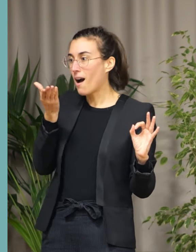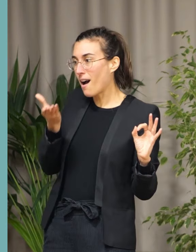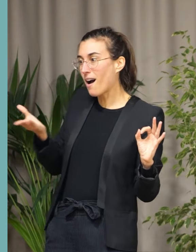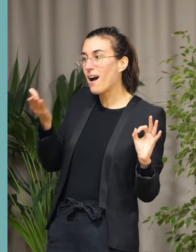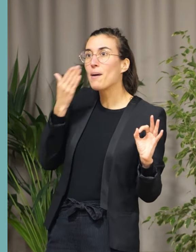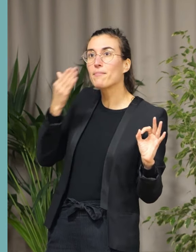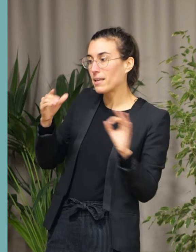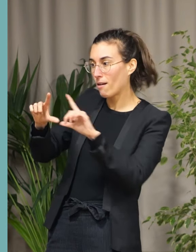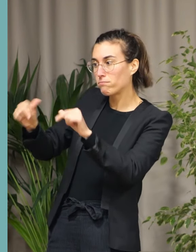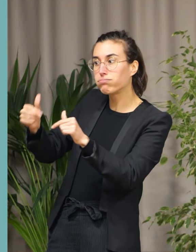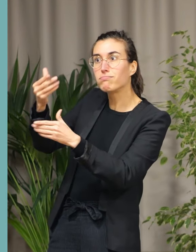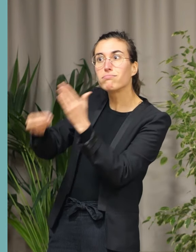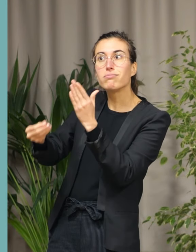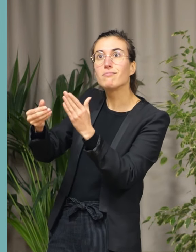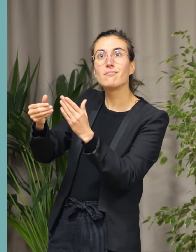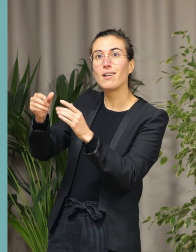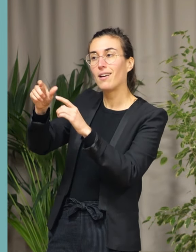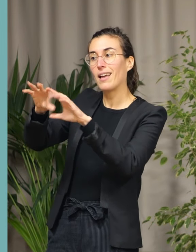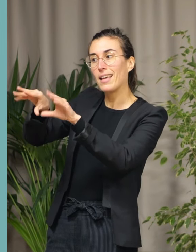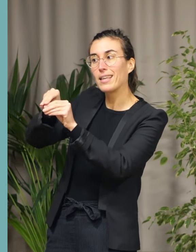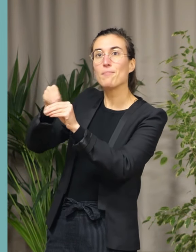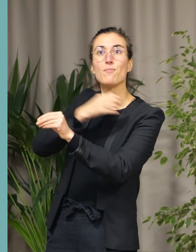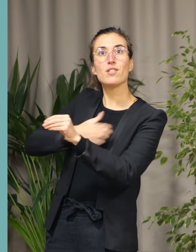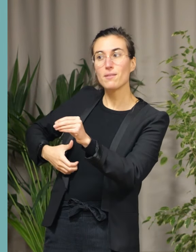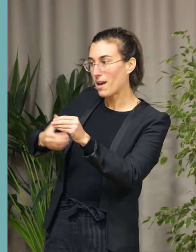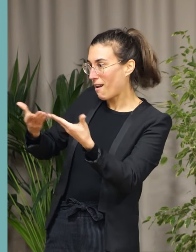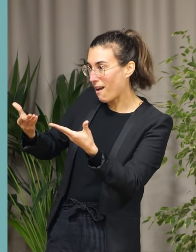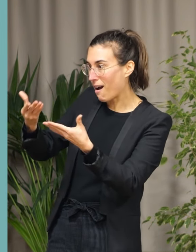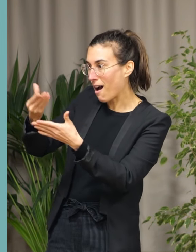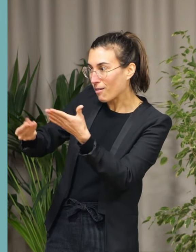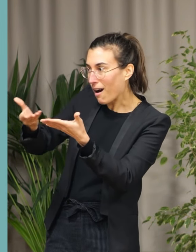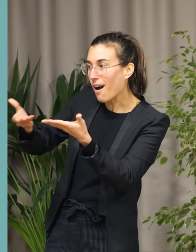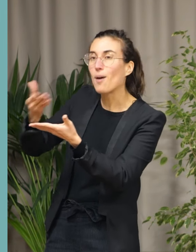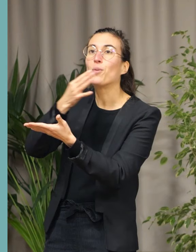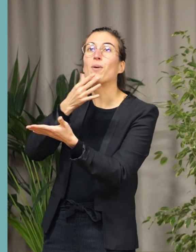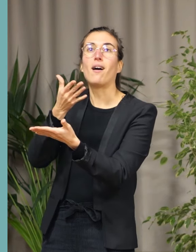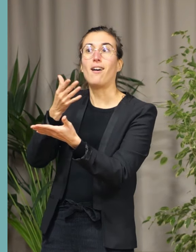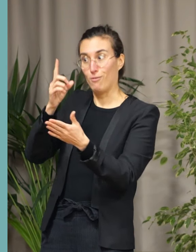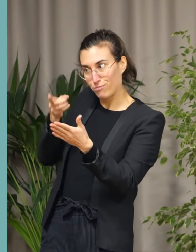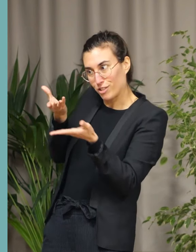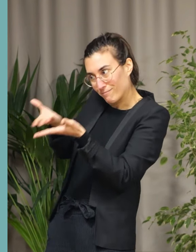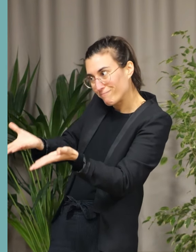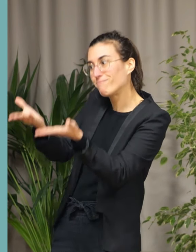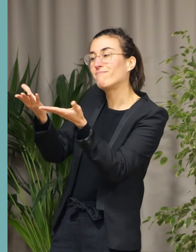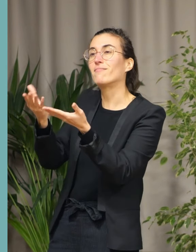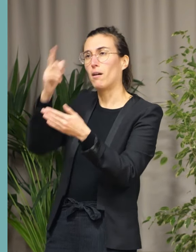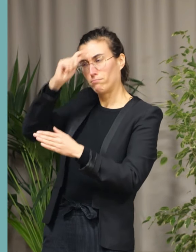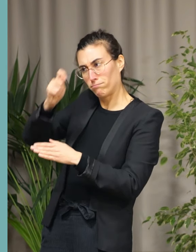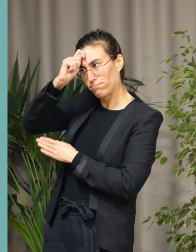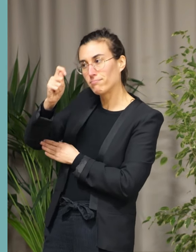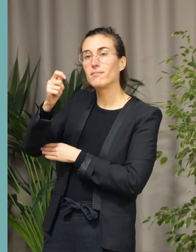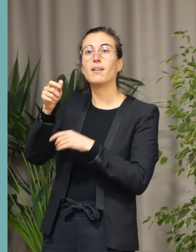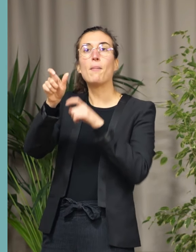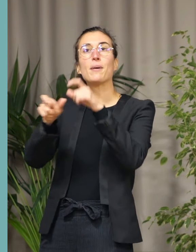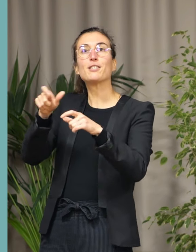des équipes municipales. Mes remerciements vont tout d'abord au directeur de service et à leur